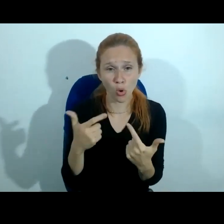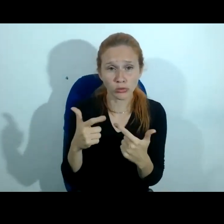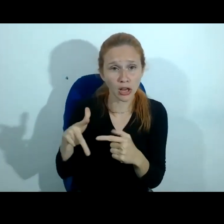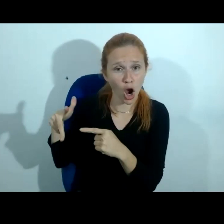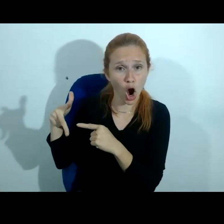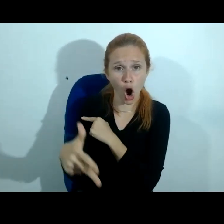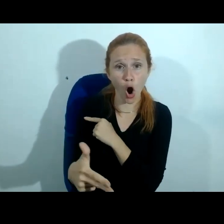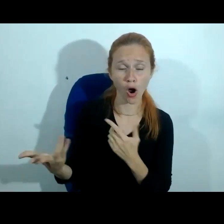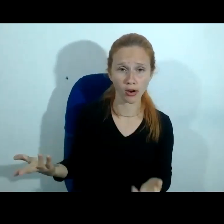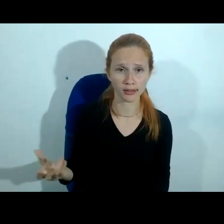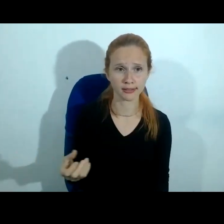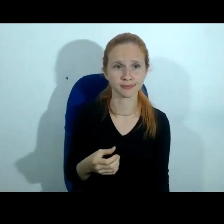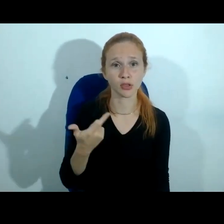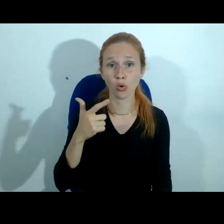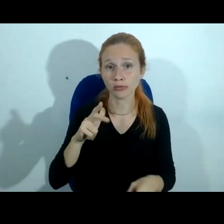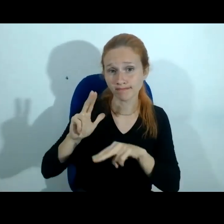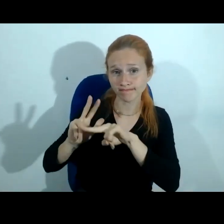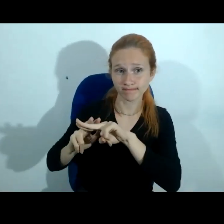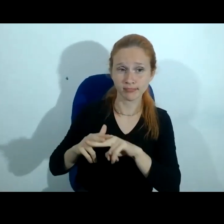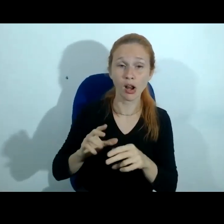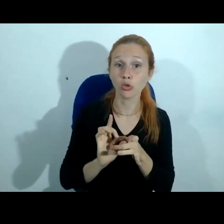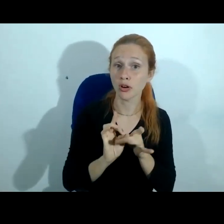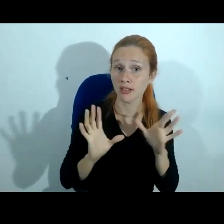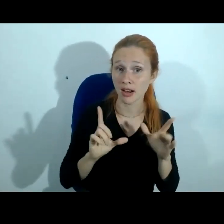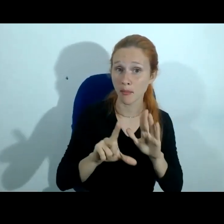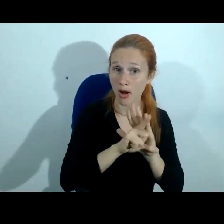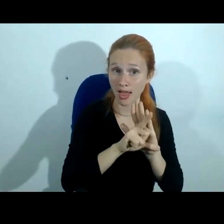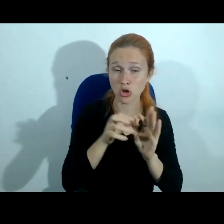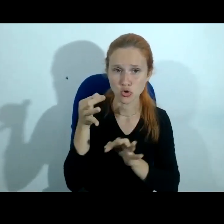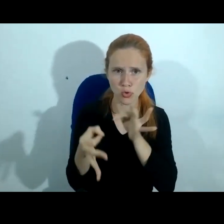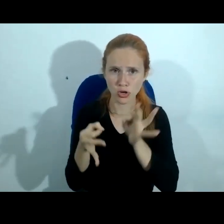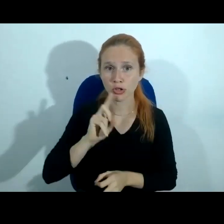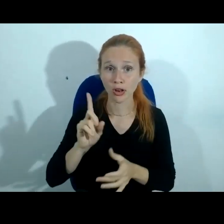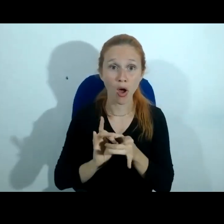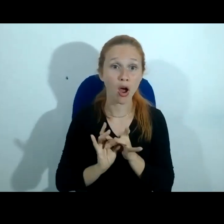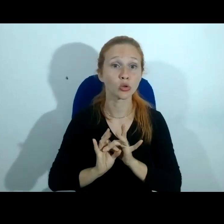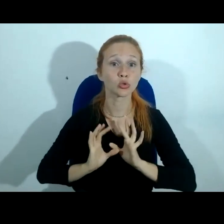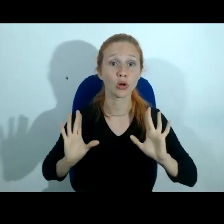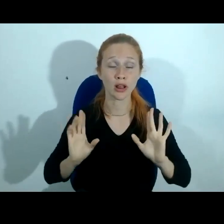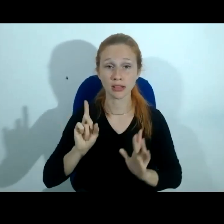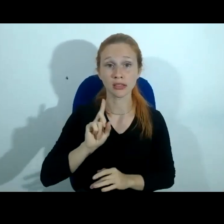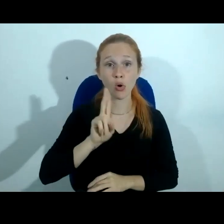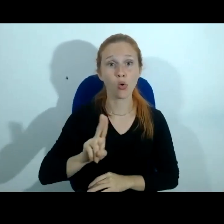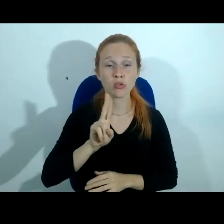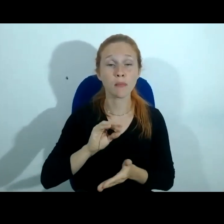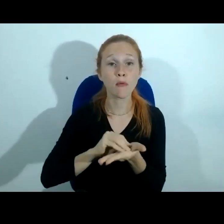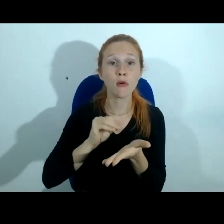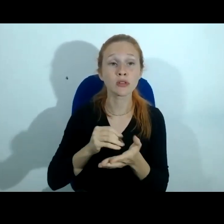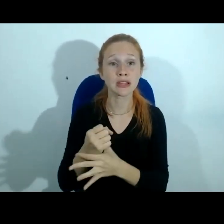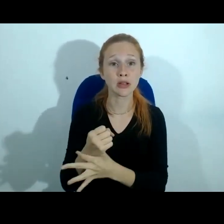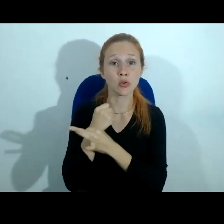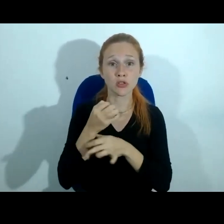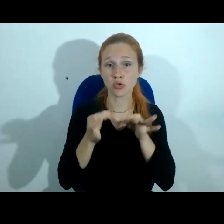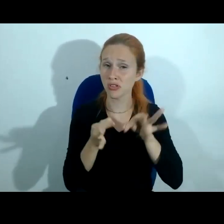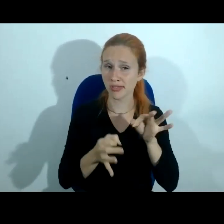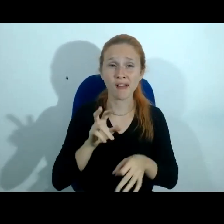adequadas autorizadas por lei juízes não autorizam não usam por falta de segurança jurídica e